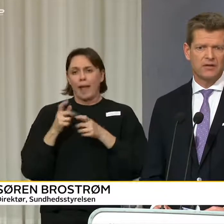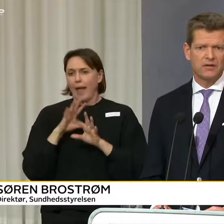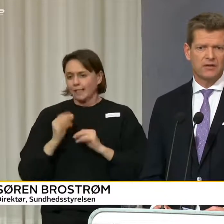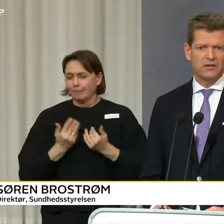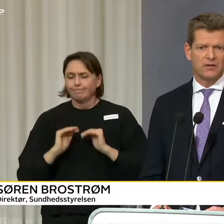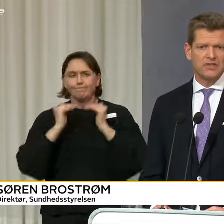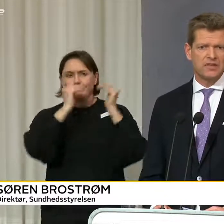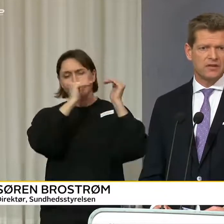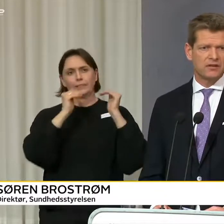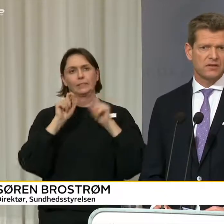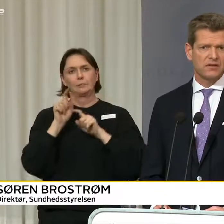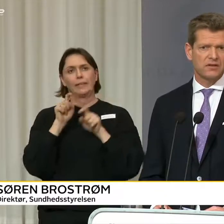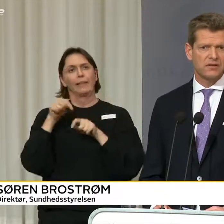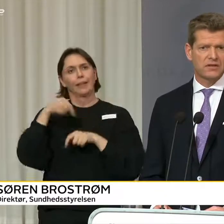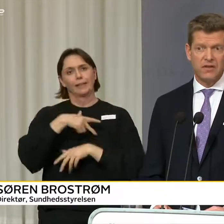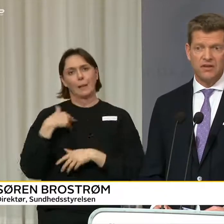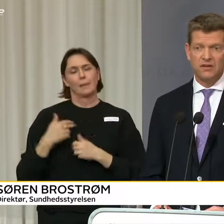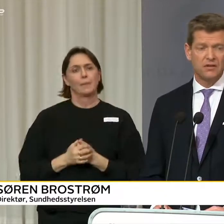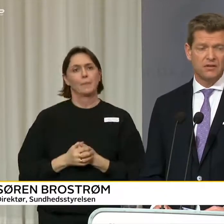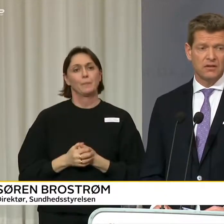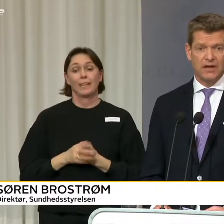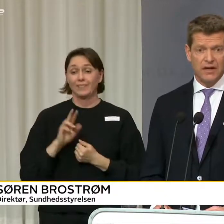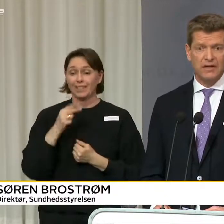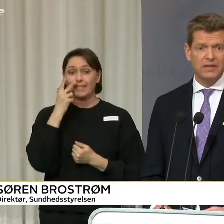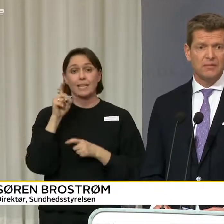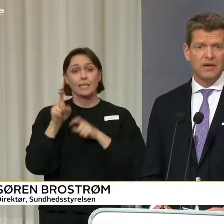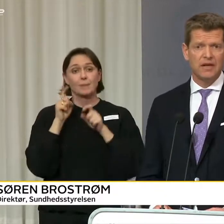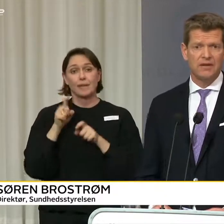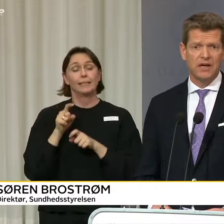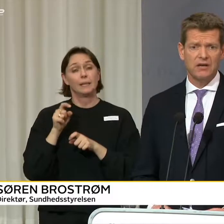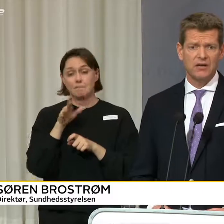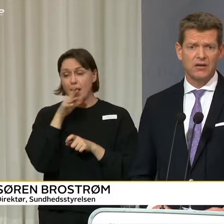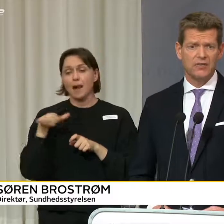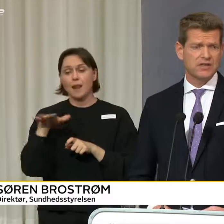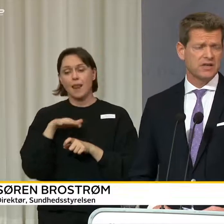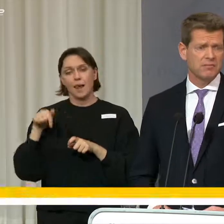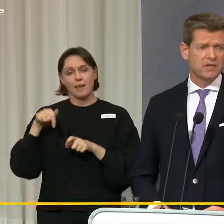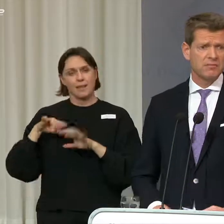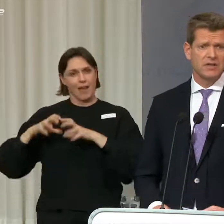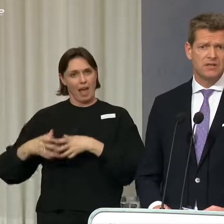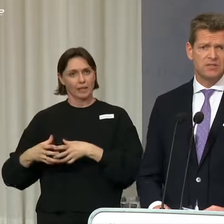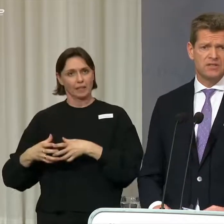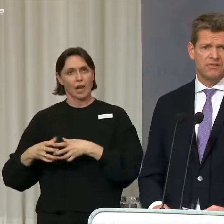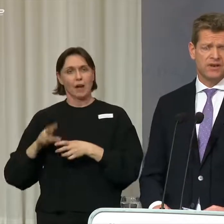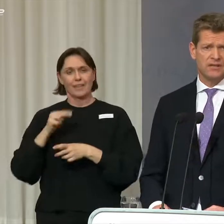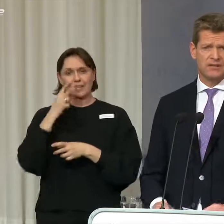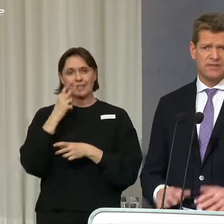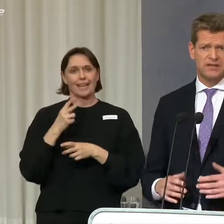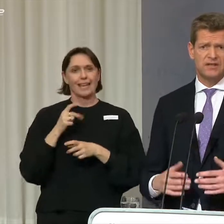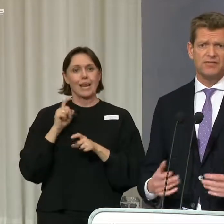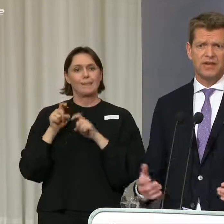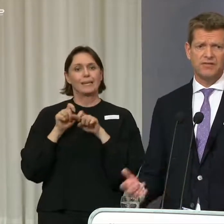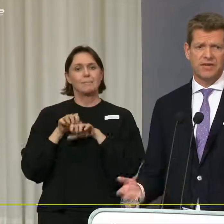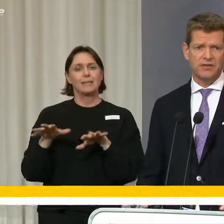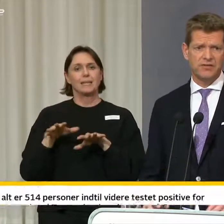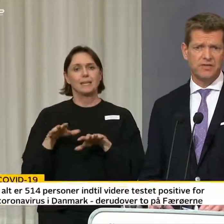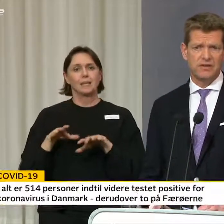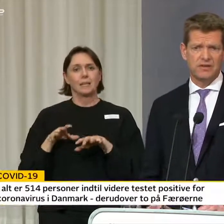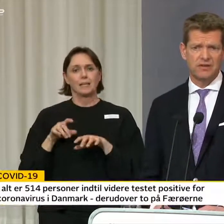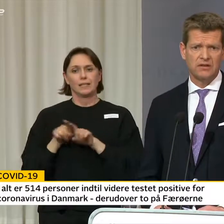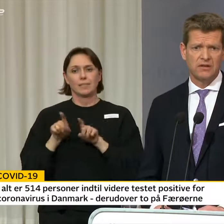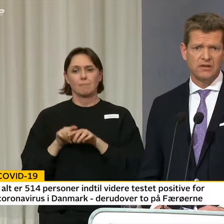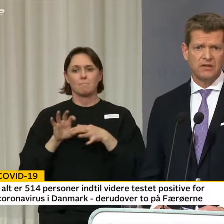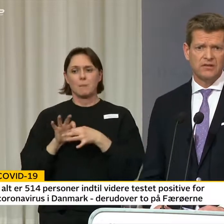Danmark. Vi ser smitten i rigtig, rigtig mange lande i verden. Og vi ser epidemien bide sig fast i flere og flere